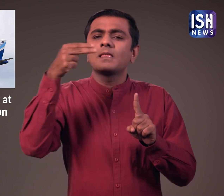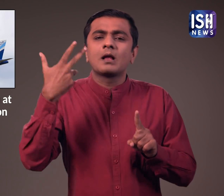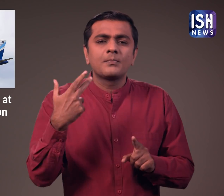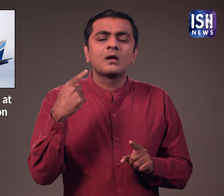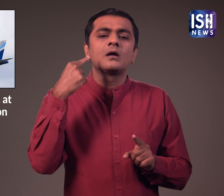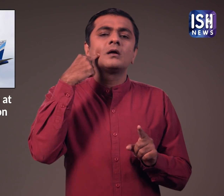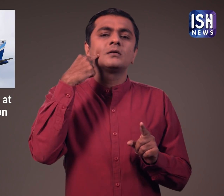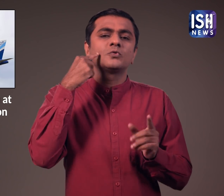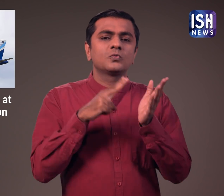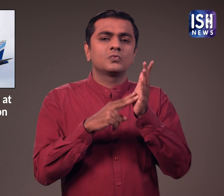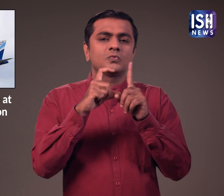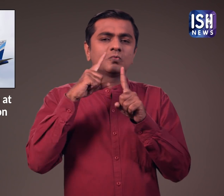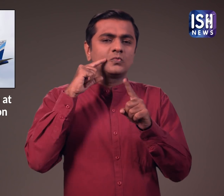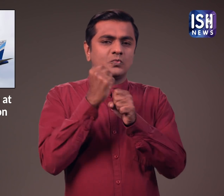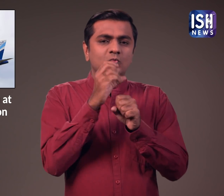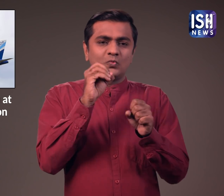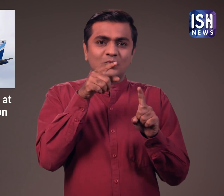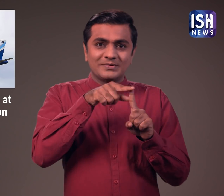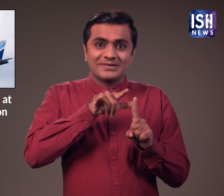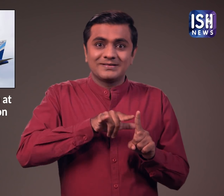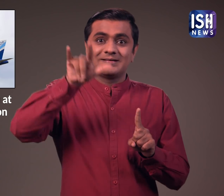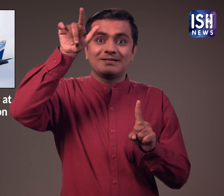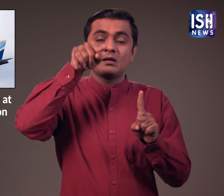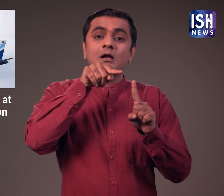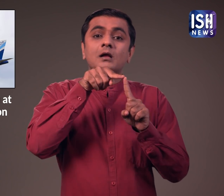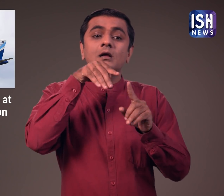तिल्ली की लिए इंडिगों के उडान में